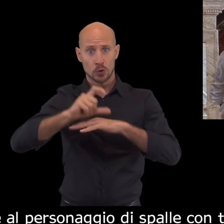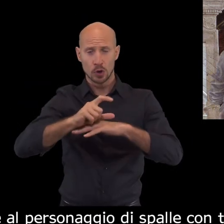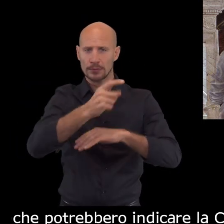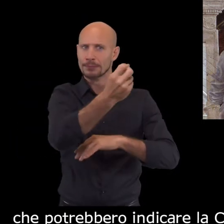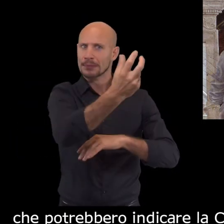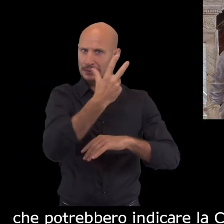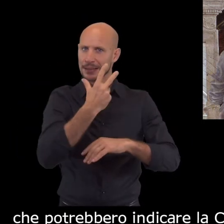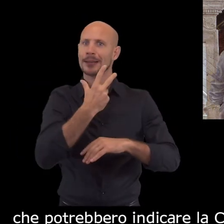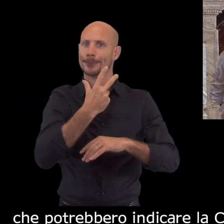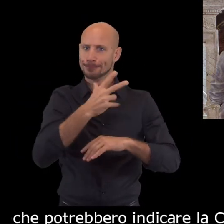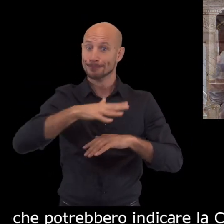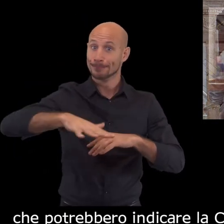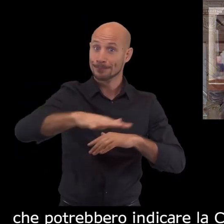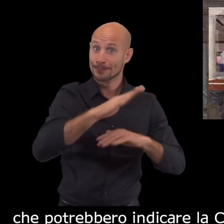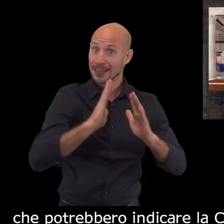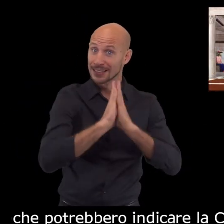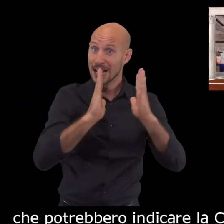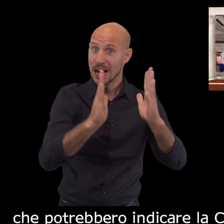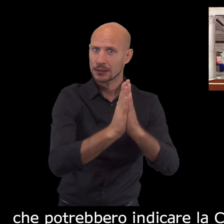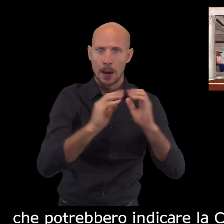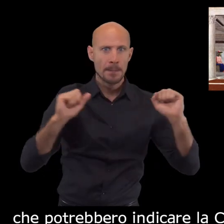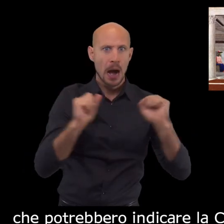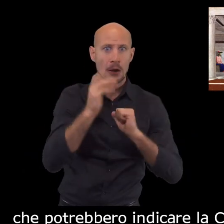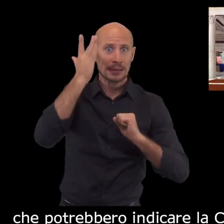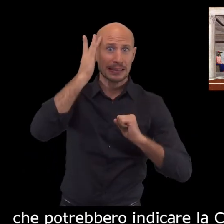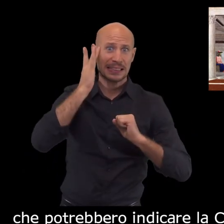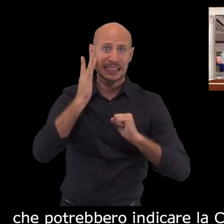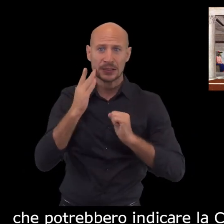che potrebbero indicare la chiesa minacciata a oriente dai musulmani.